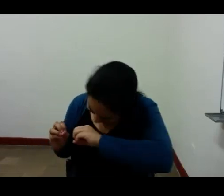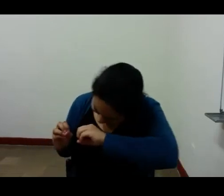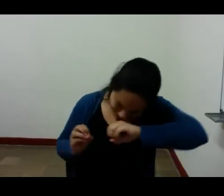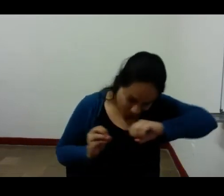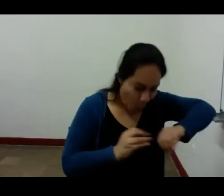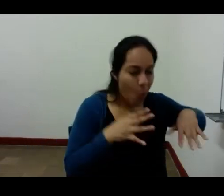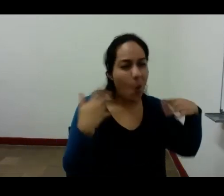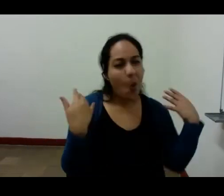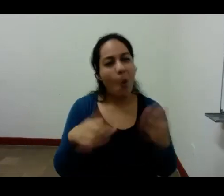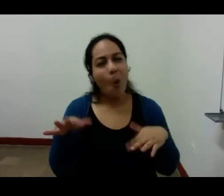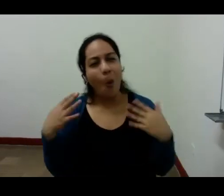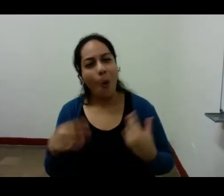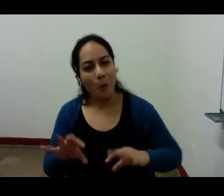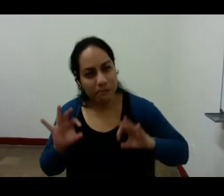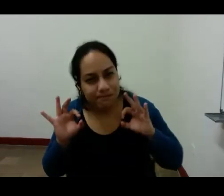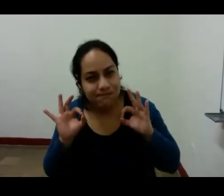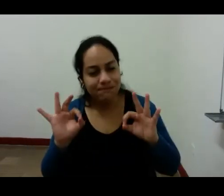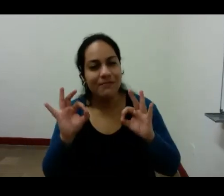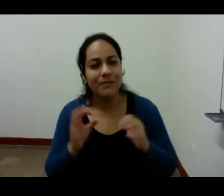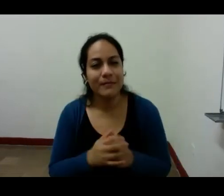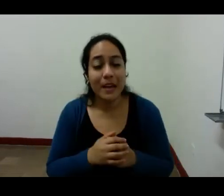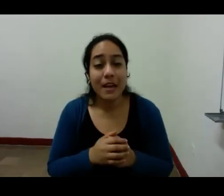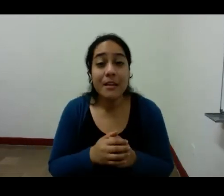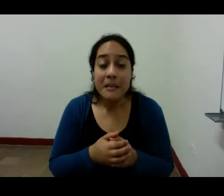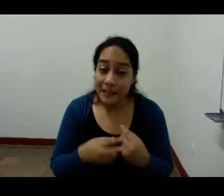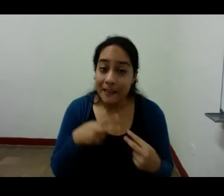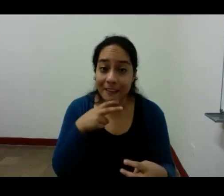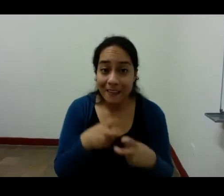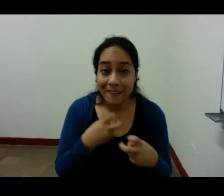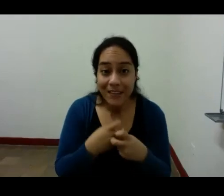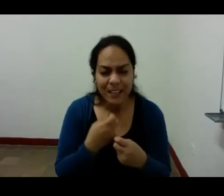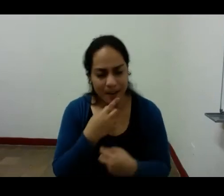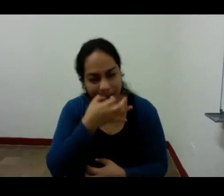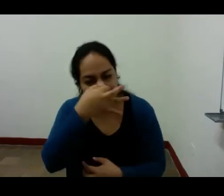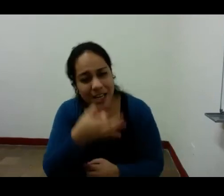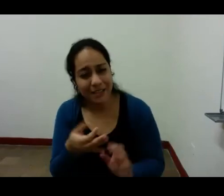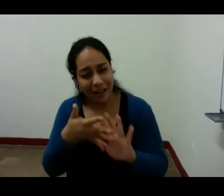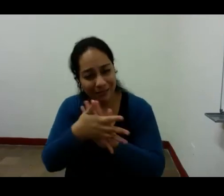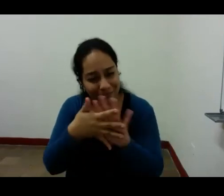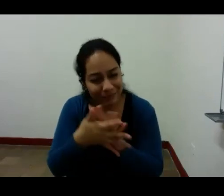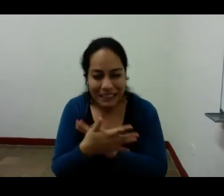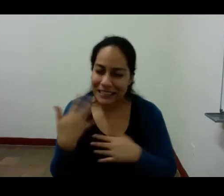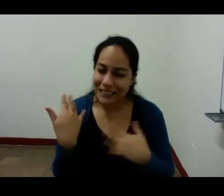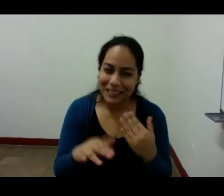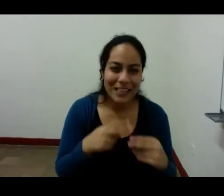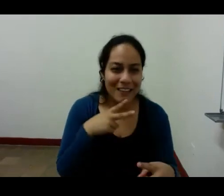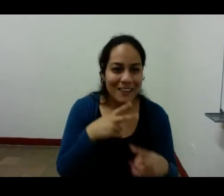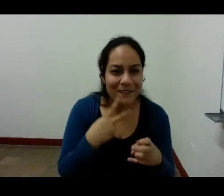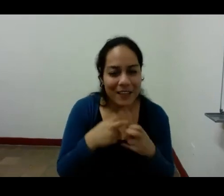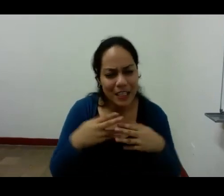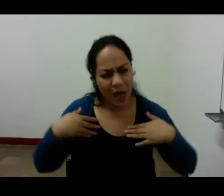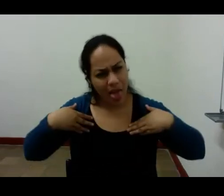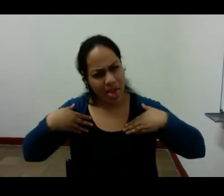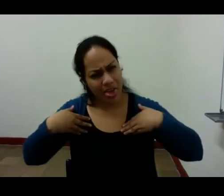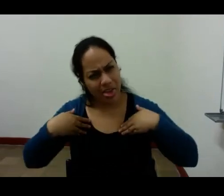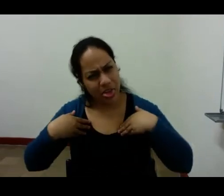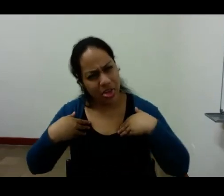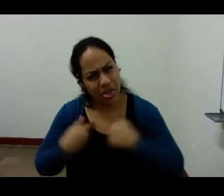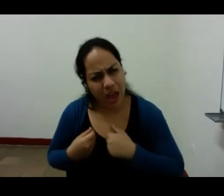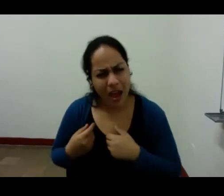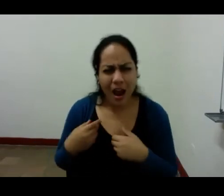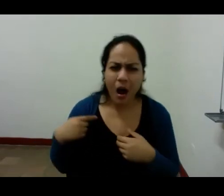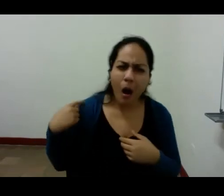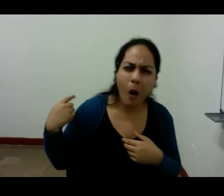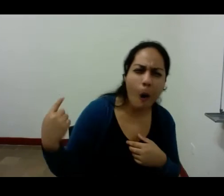lleva y es difícil lo confieso huir de un cansancio general de todo el